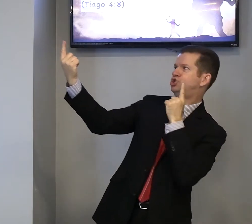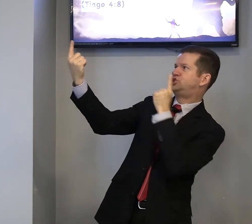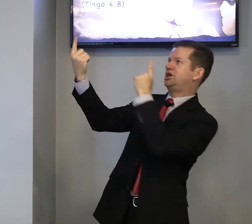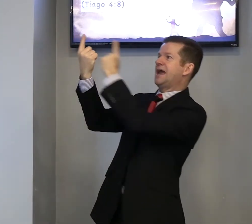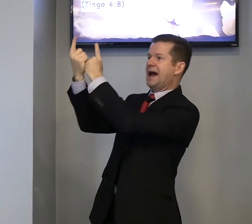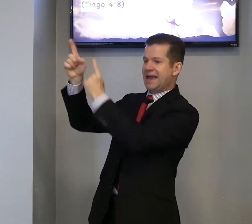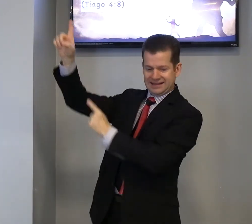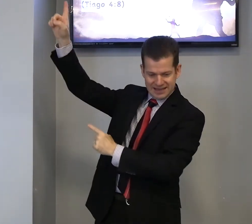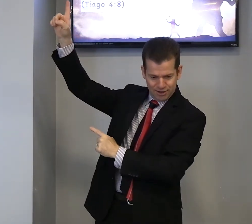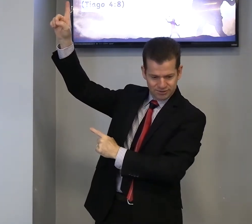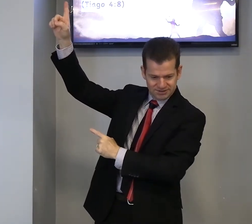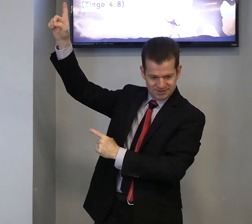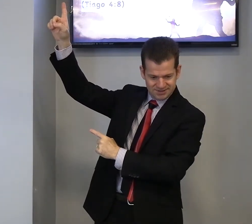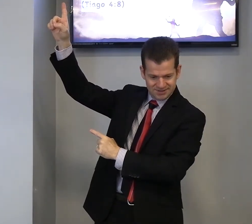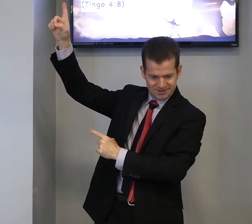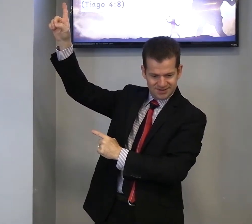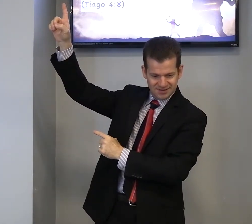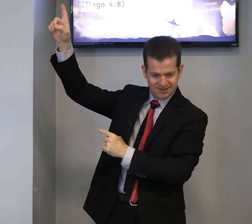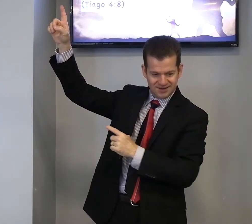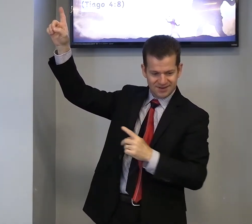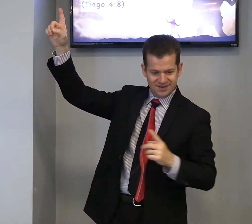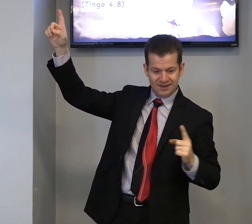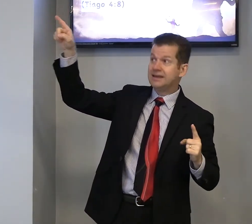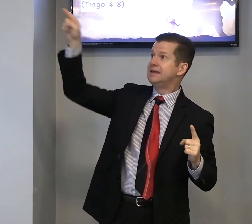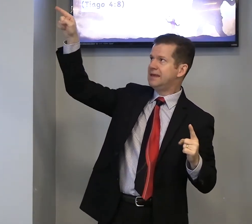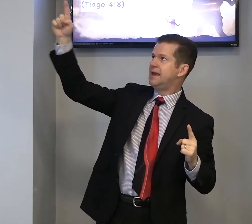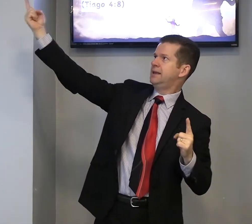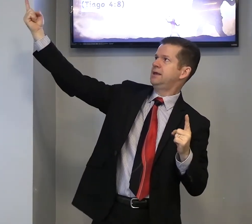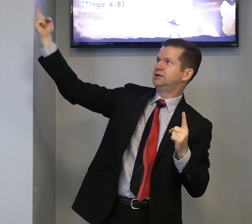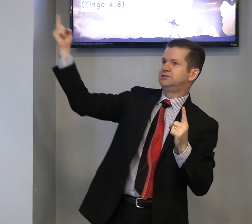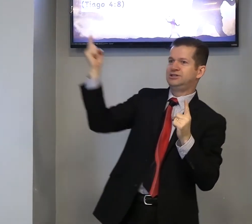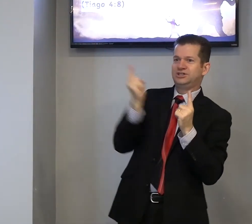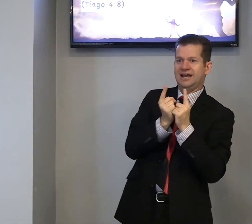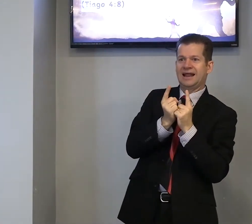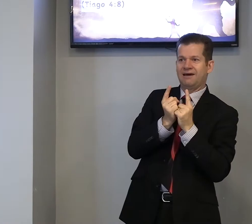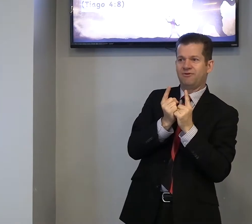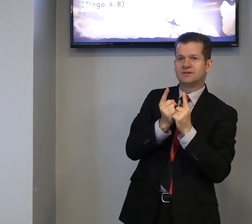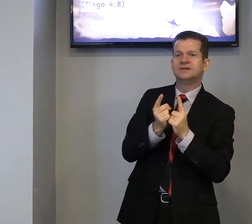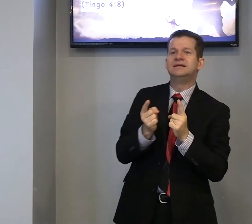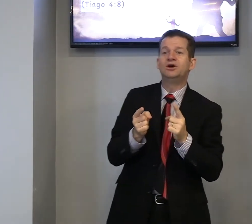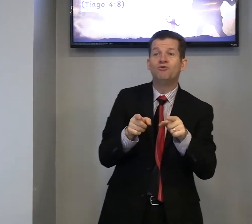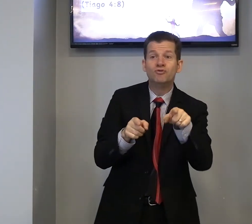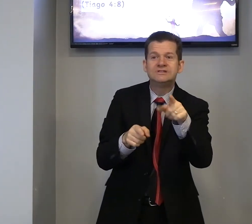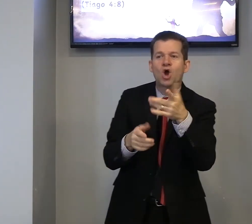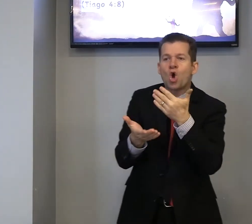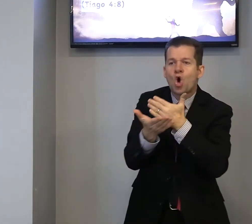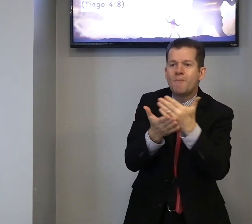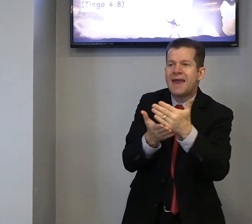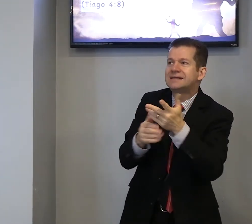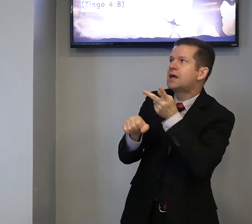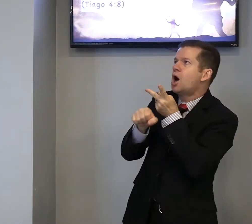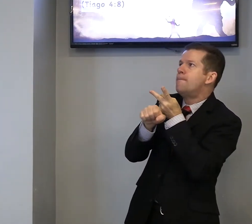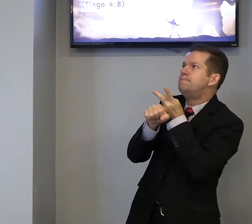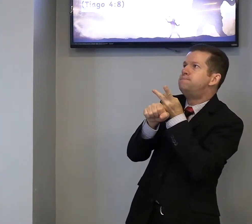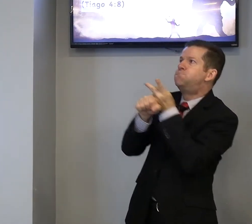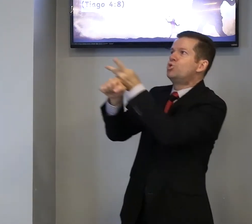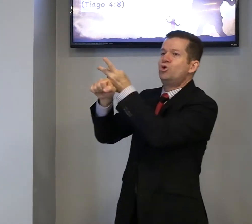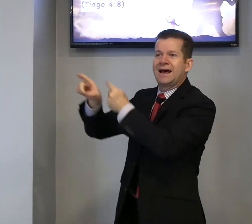Chegar, Deus, e ele, se enxergará a vós, então, você, começa, procurar